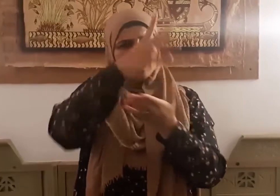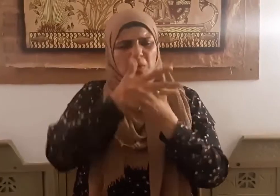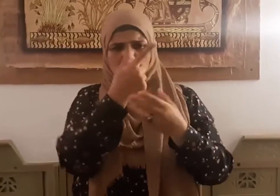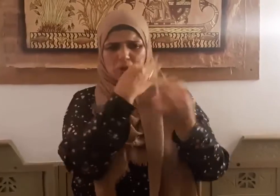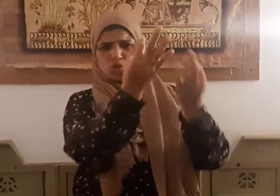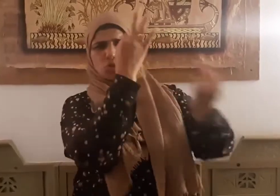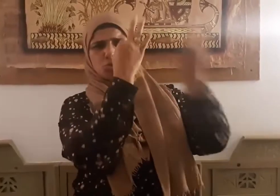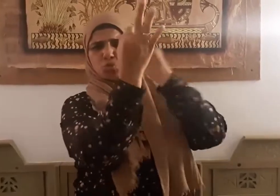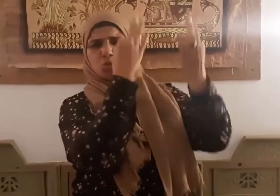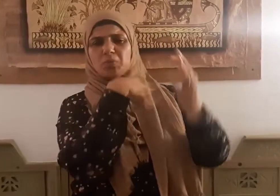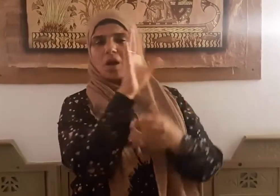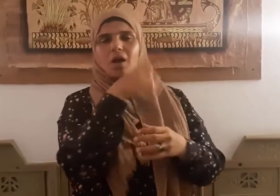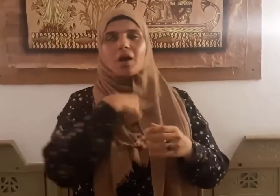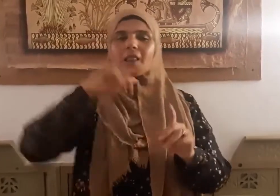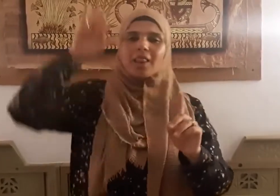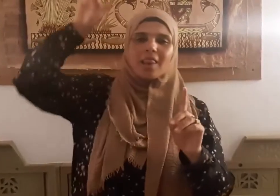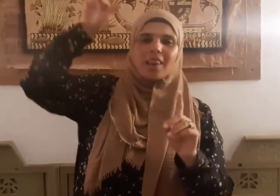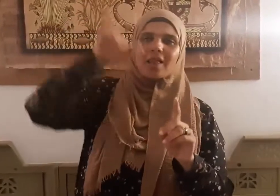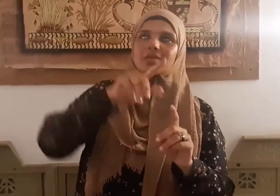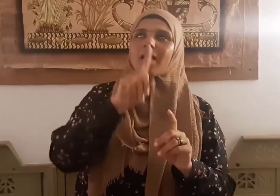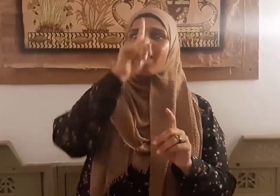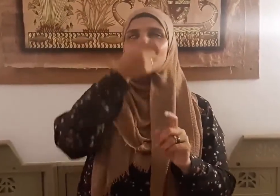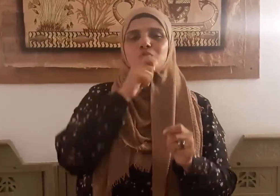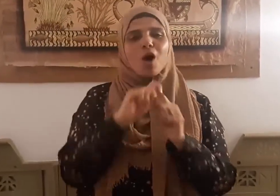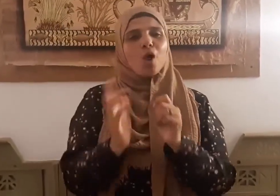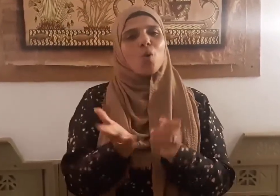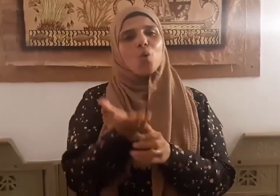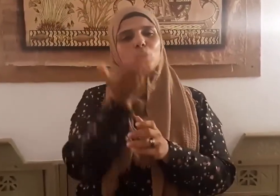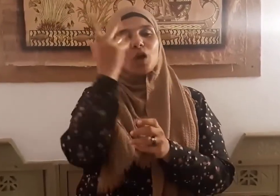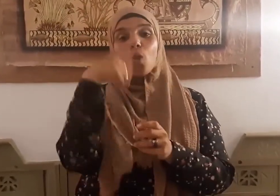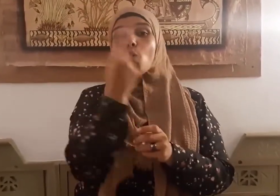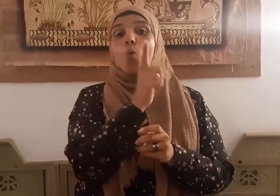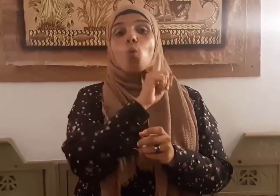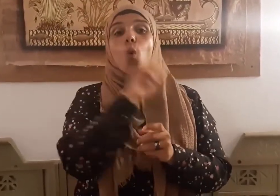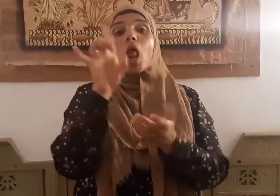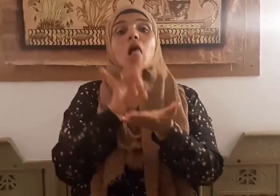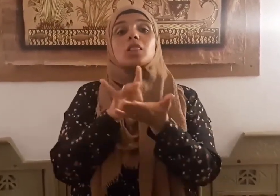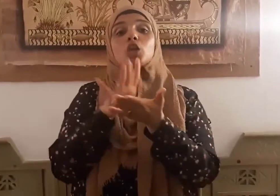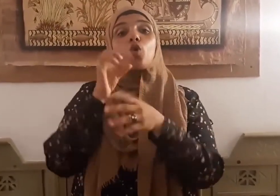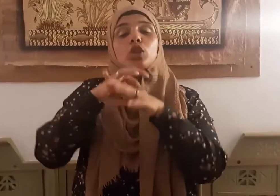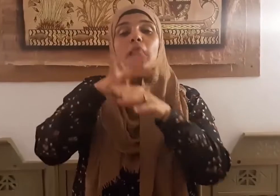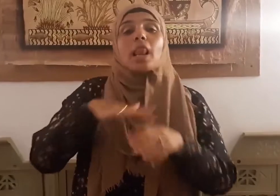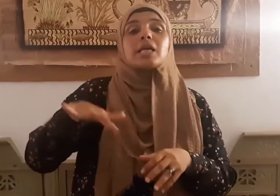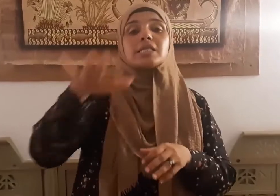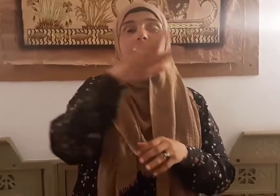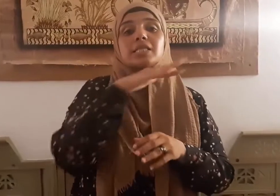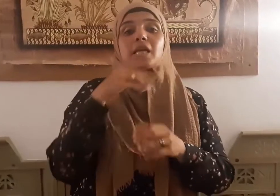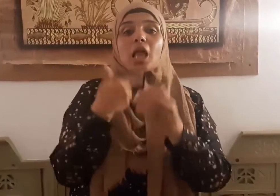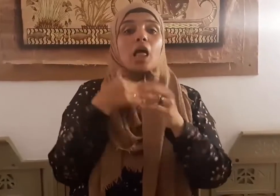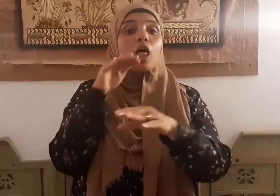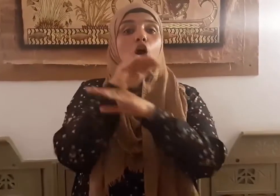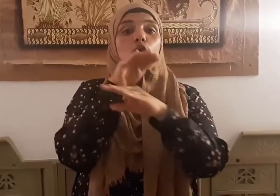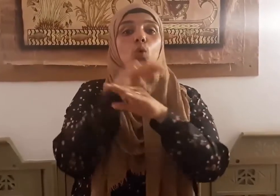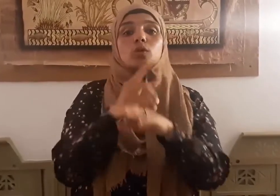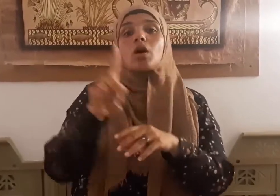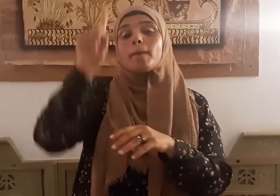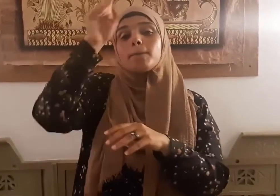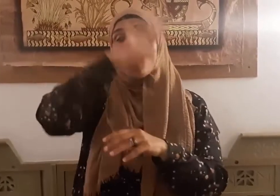فأنزل الله عز وجل ولا تطرد الذين يدعون ربهم بالغداة والعشي